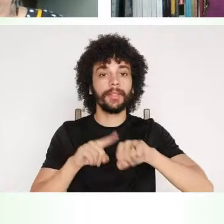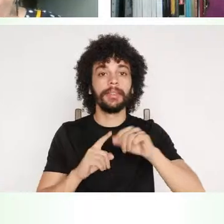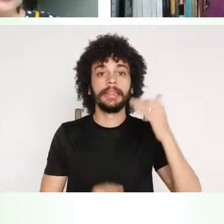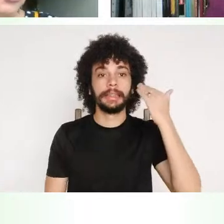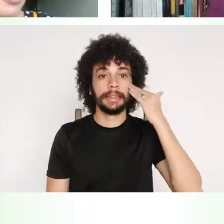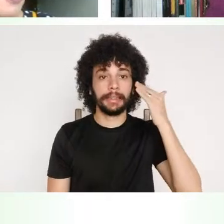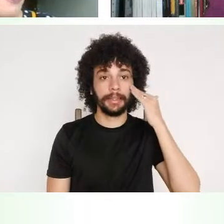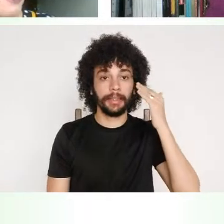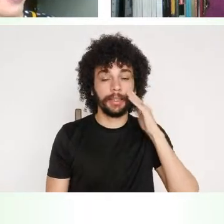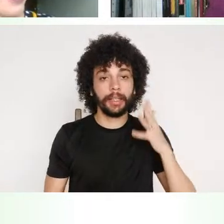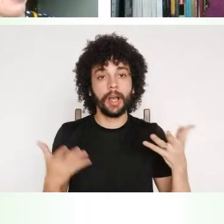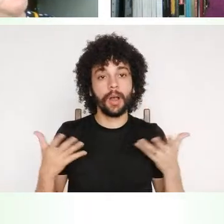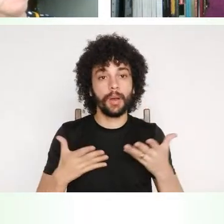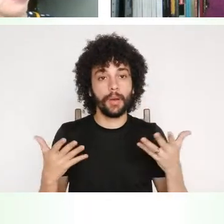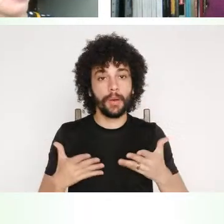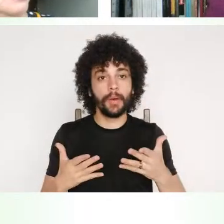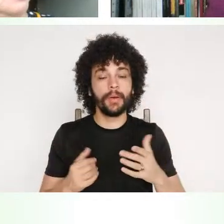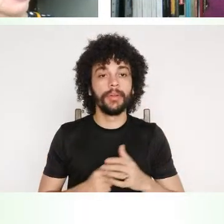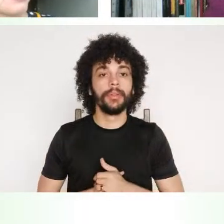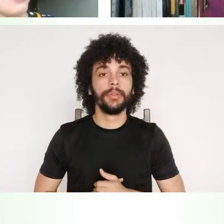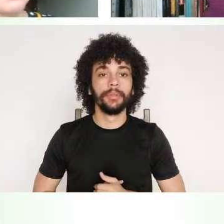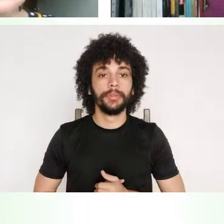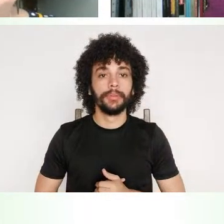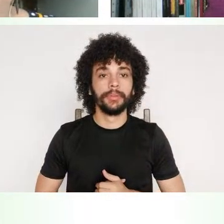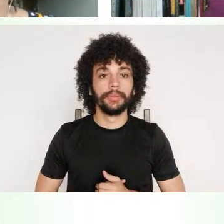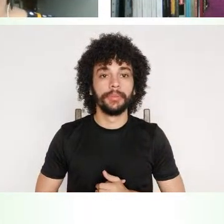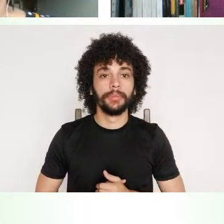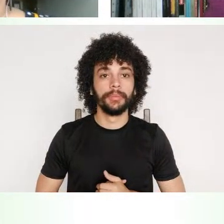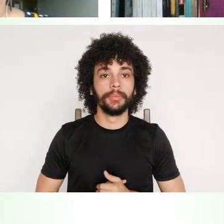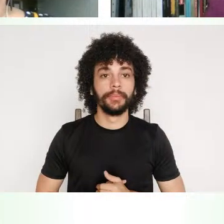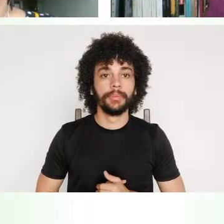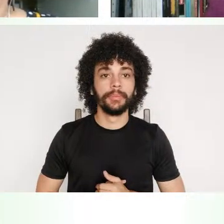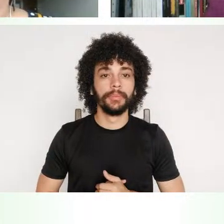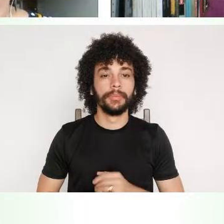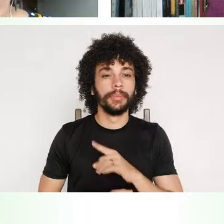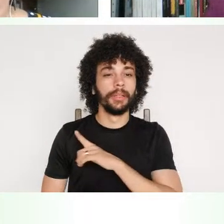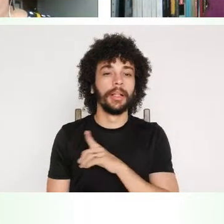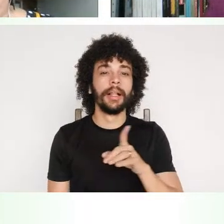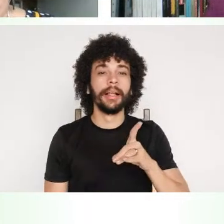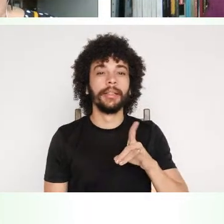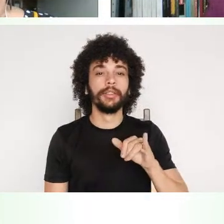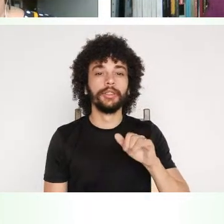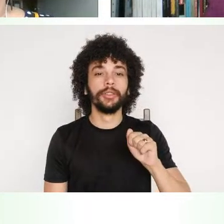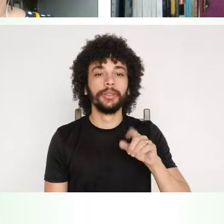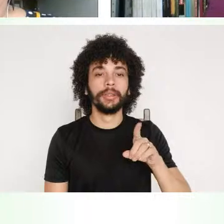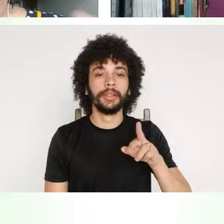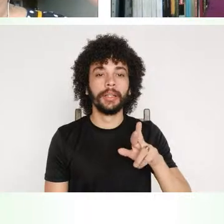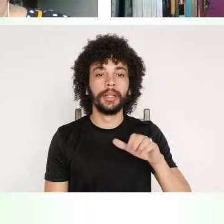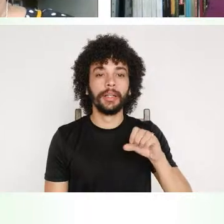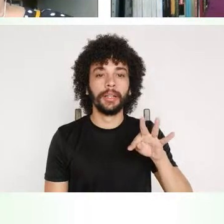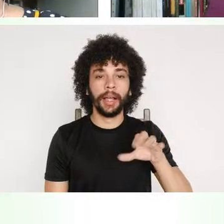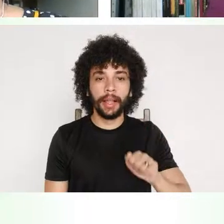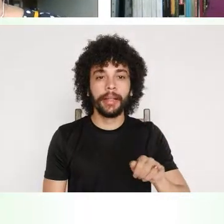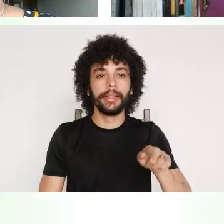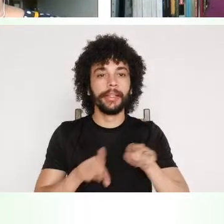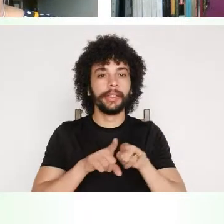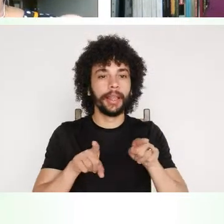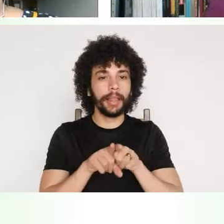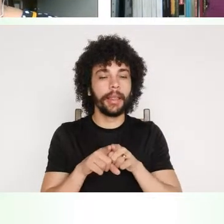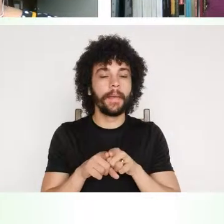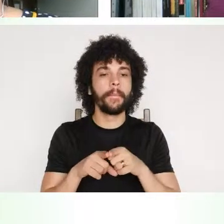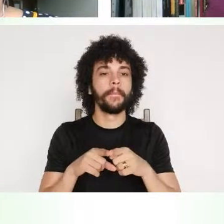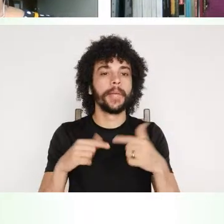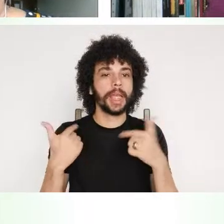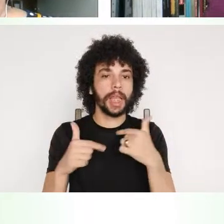e hoje aquela, aquele diarista, aquela diarista, aquela empregada doméstica